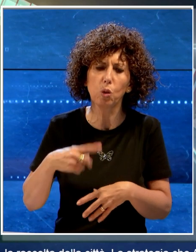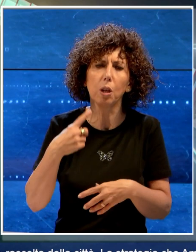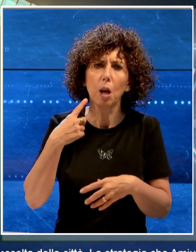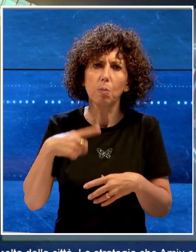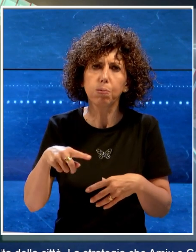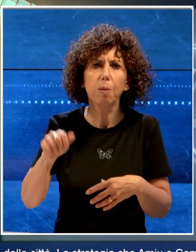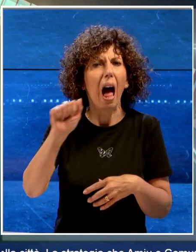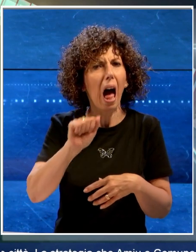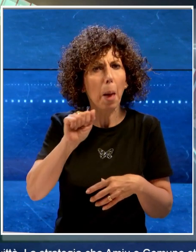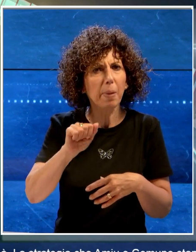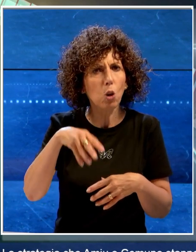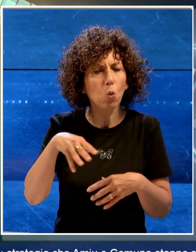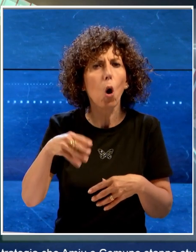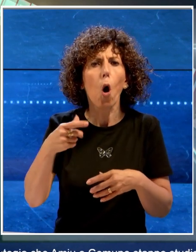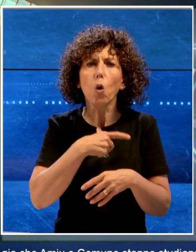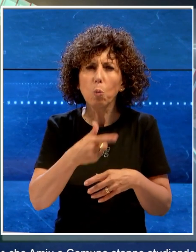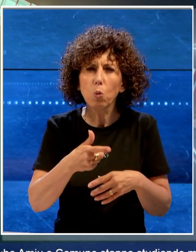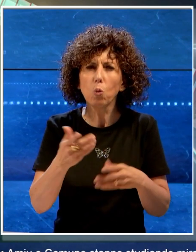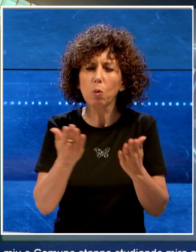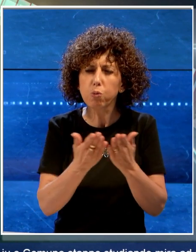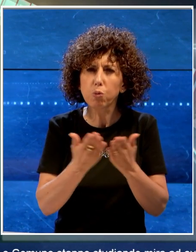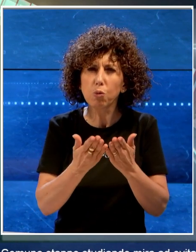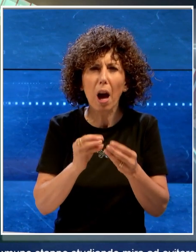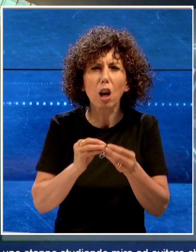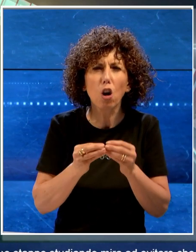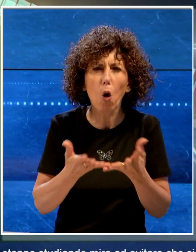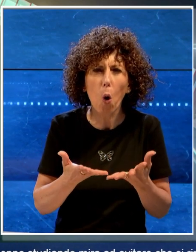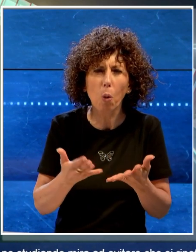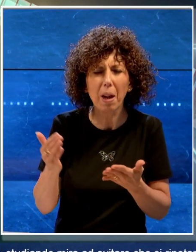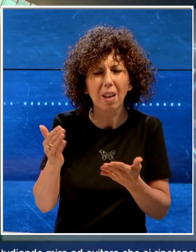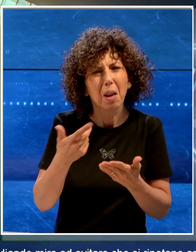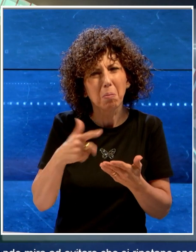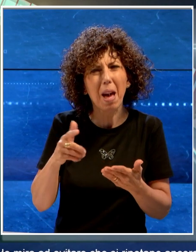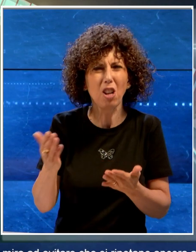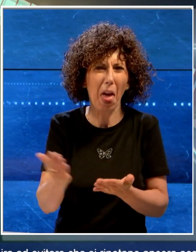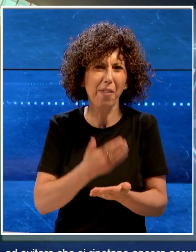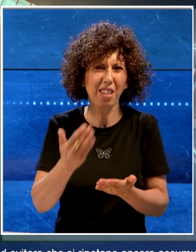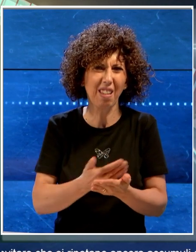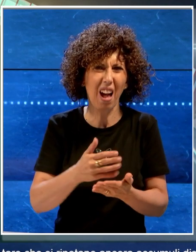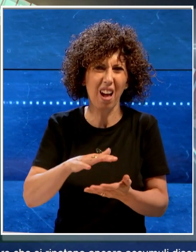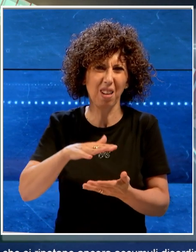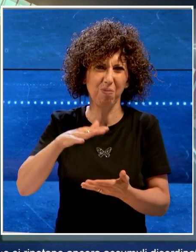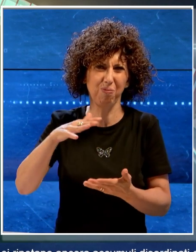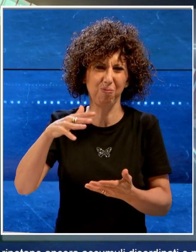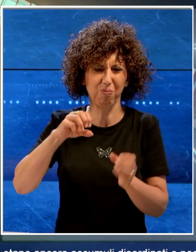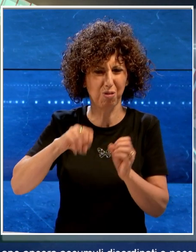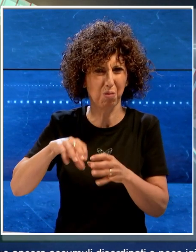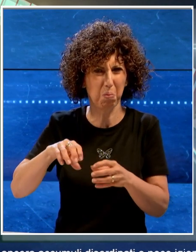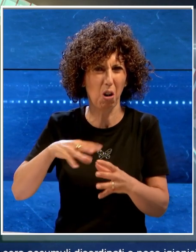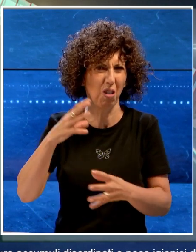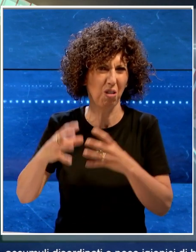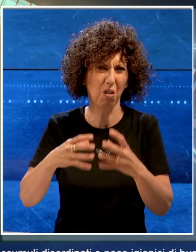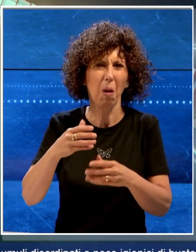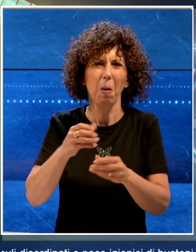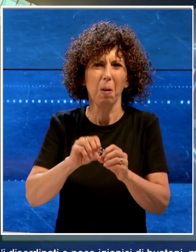che AMIU e Comune stanno studiando mira ad evitare che si ripetano ancora accumuli disordinati e poco